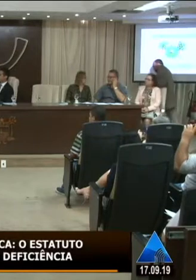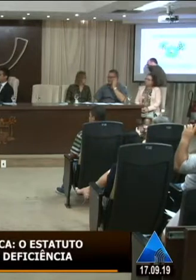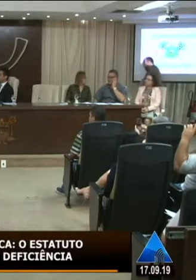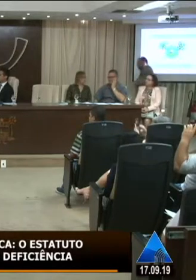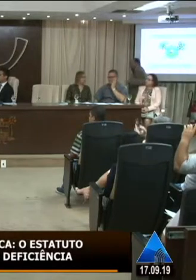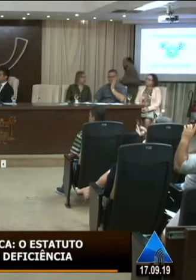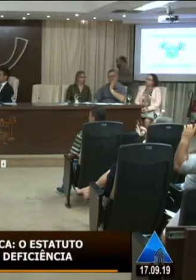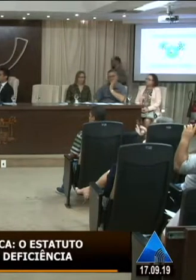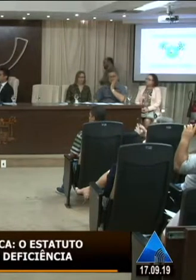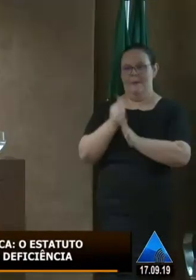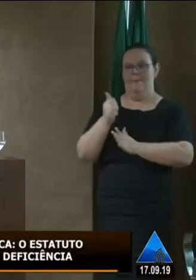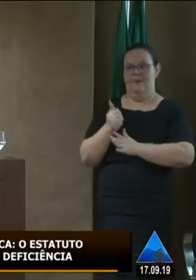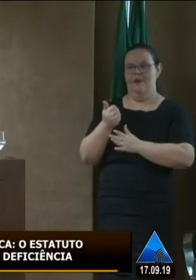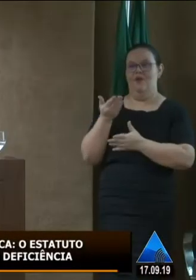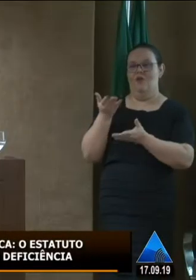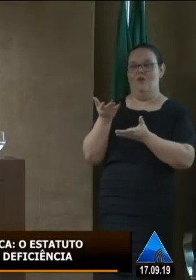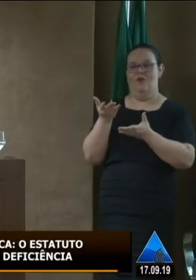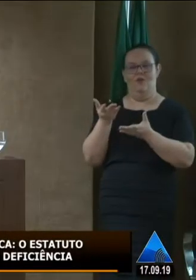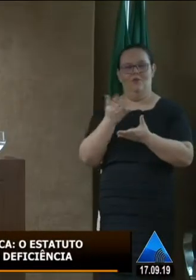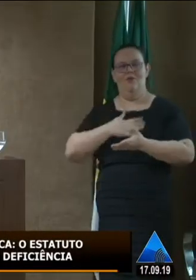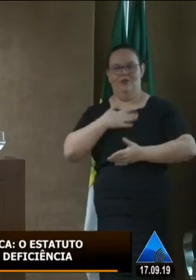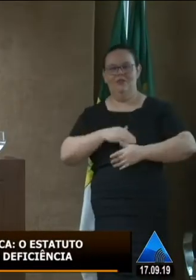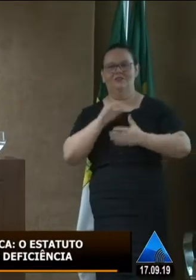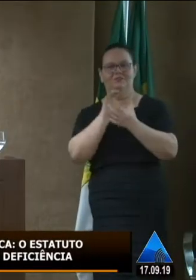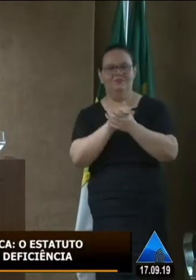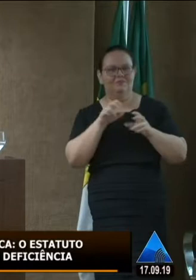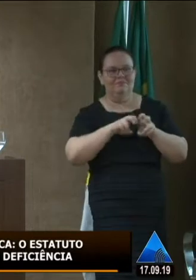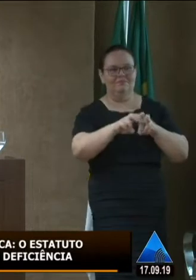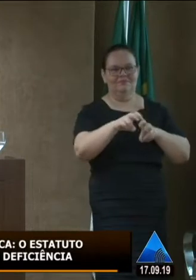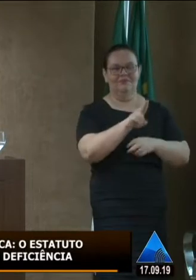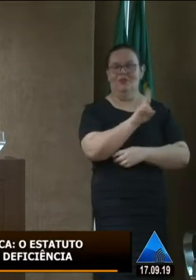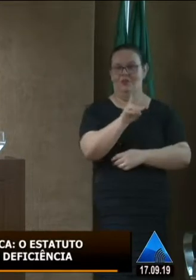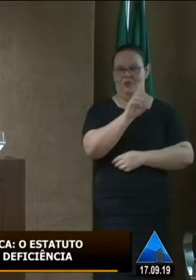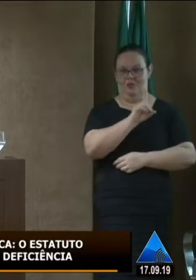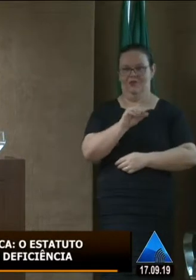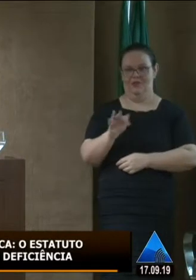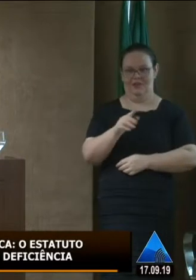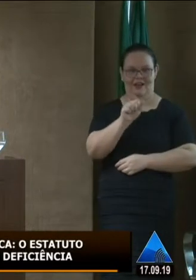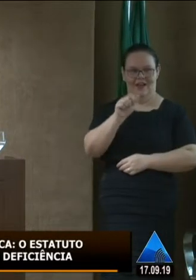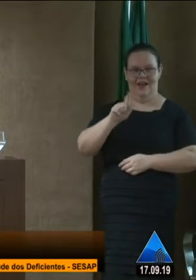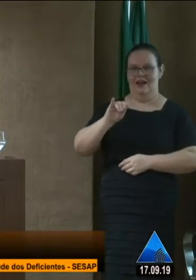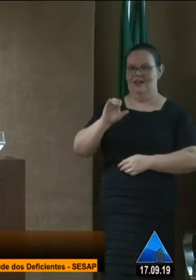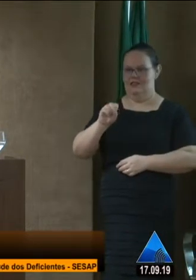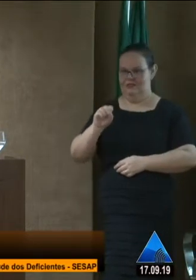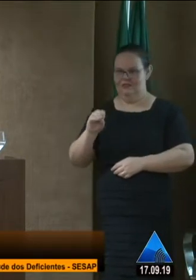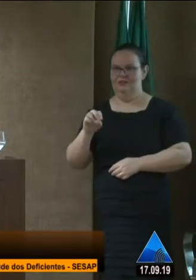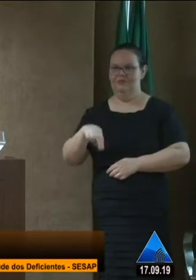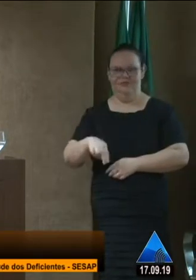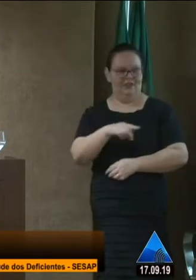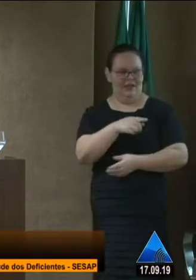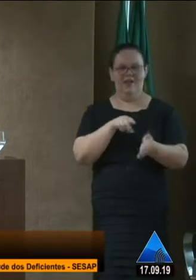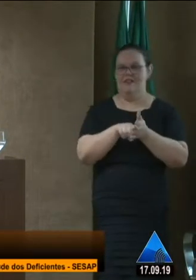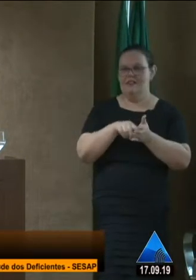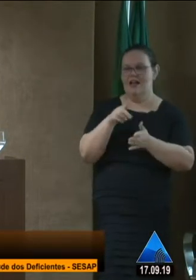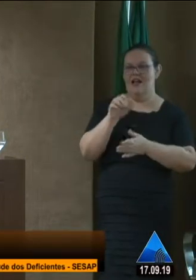primeiro gostaria de saudar a mesa em nome do deputado Alisson Bezerra a secretária Armelle Brenan